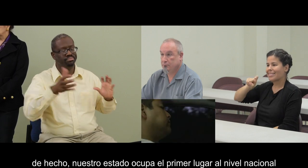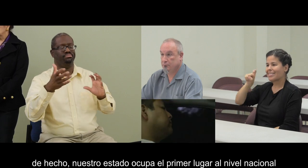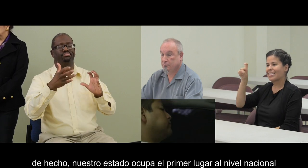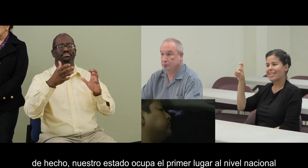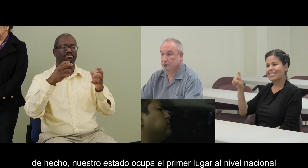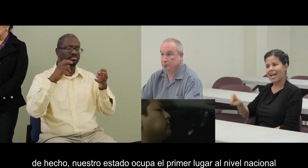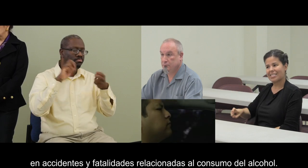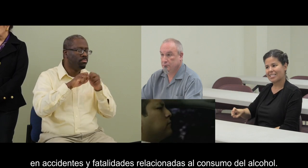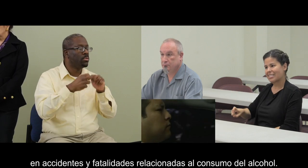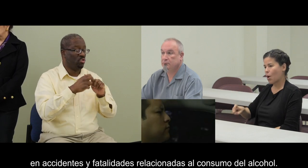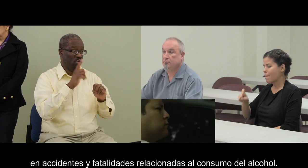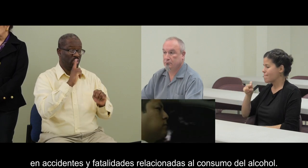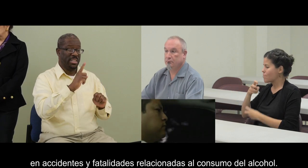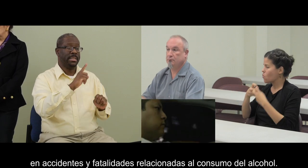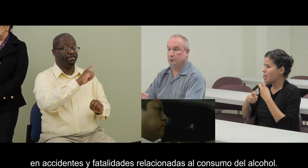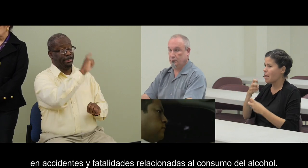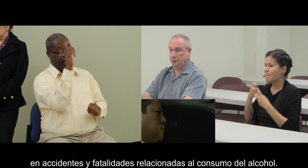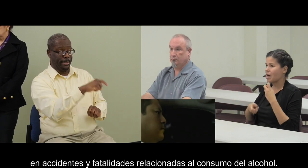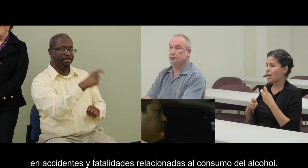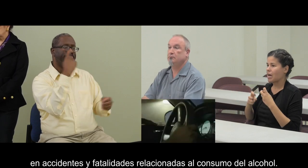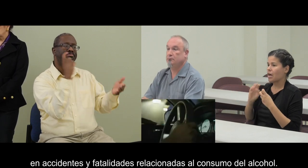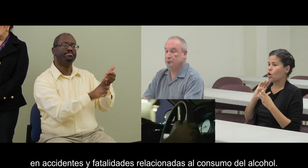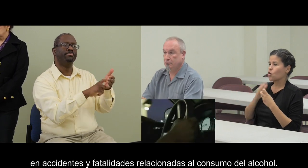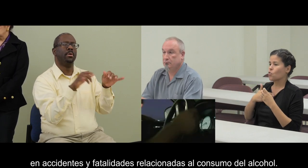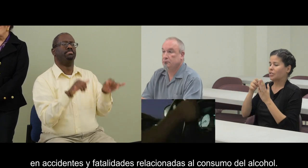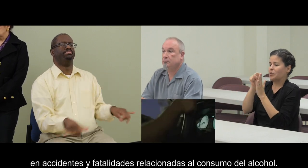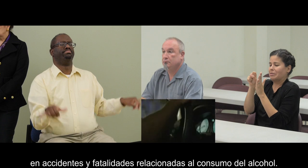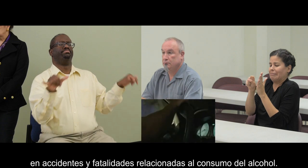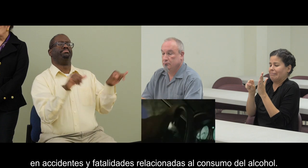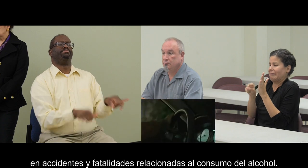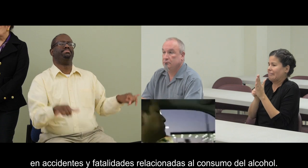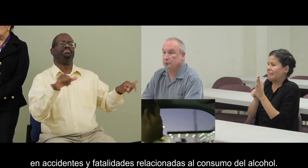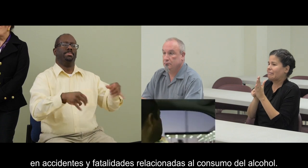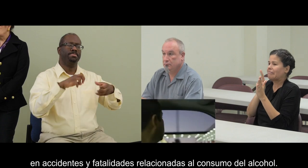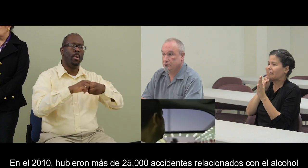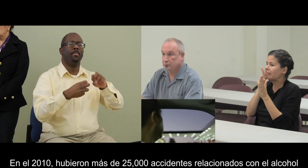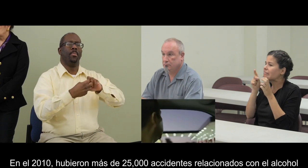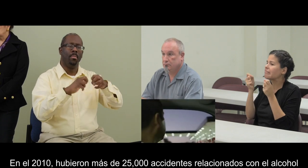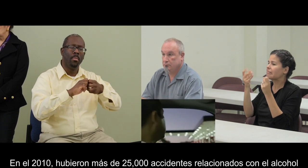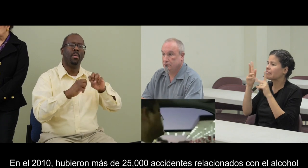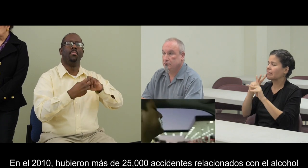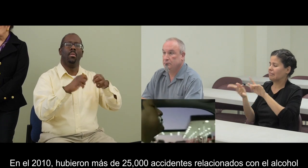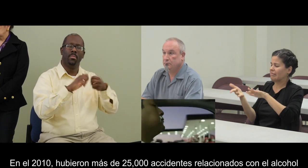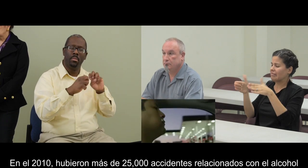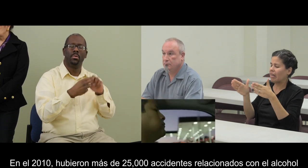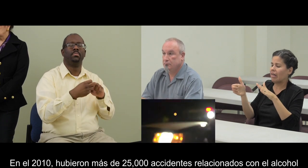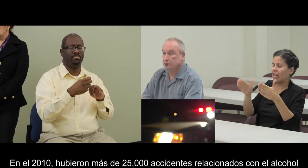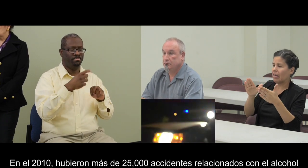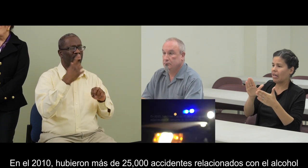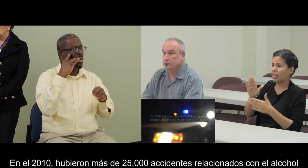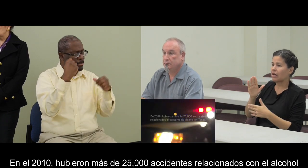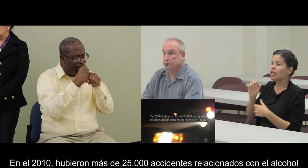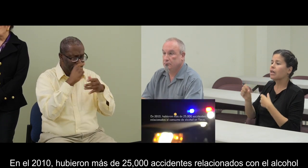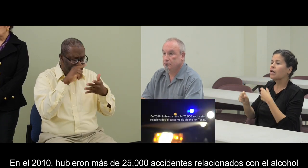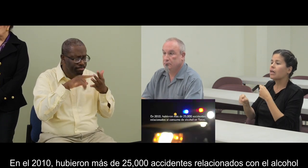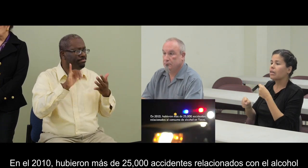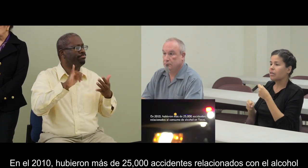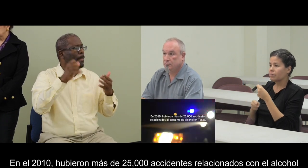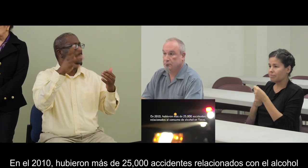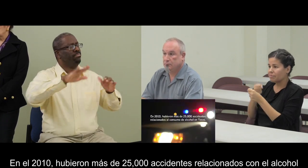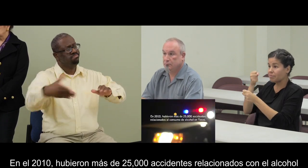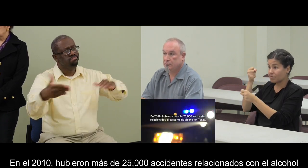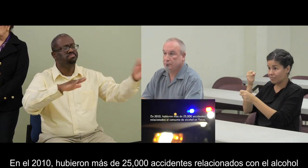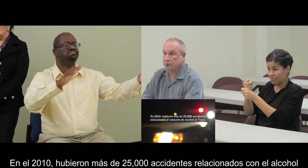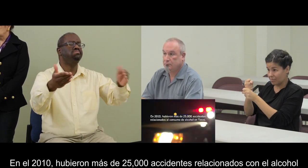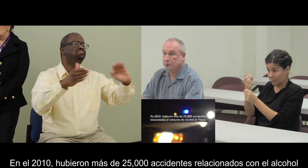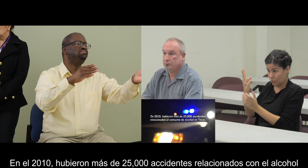lugar a nivel nacional en accidentes y fatalidades relacionadas al consumo de alcohol. En el 2010, hubieron más de 25